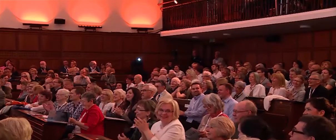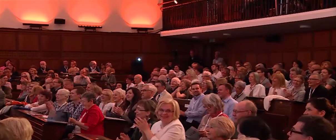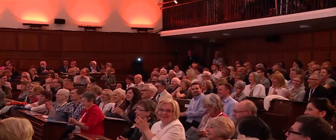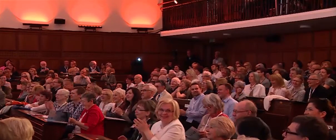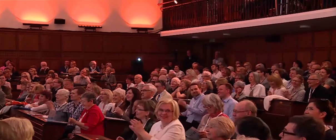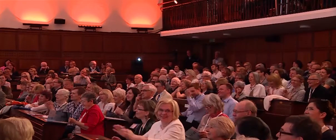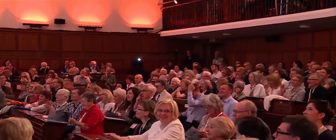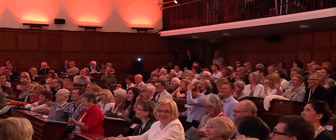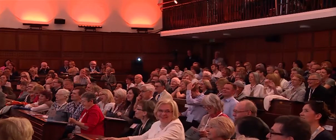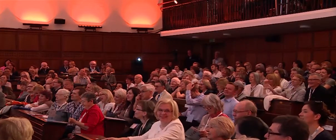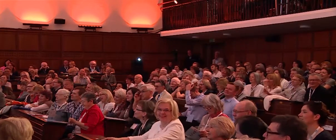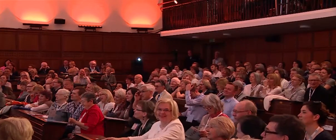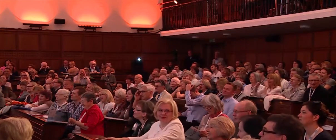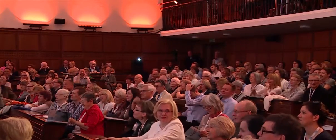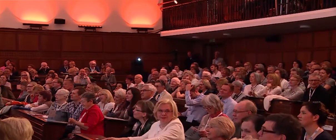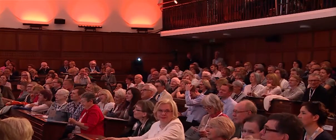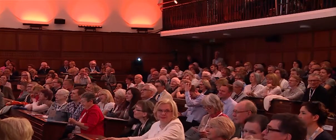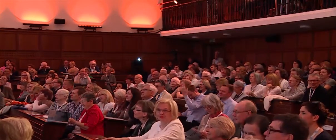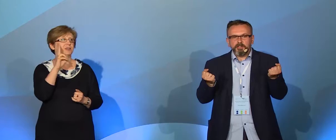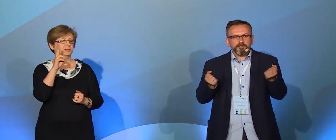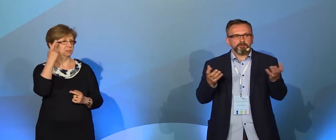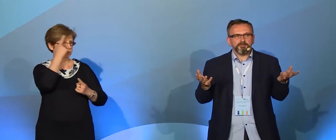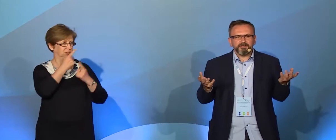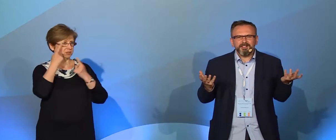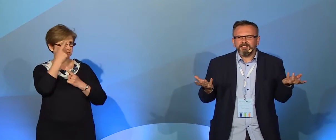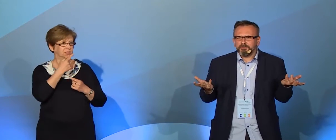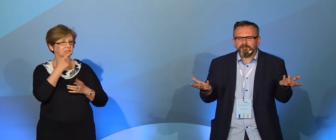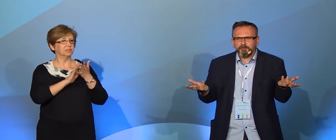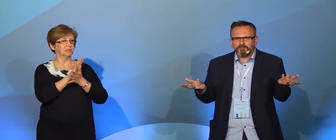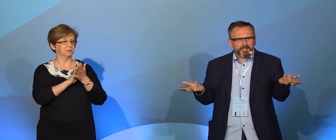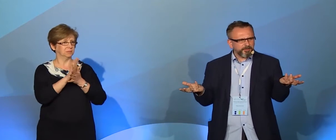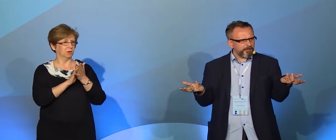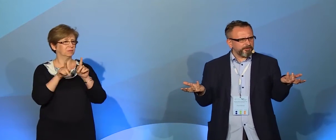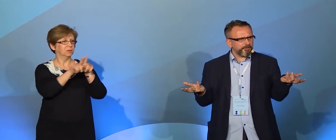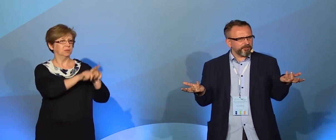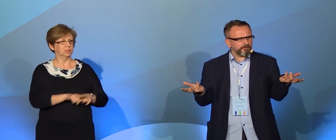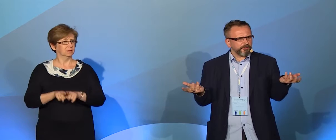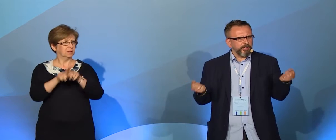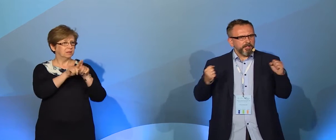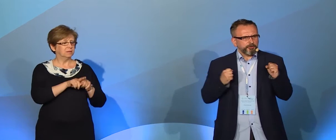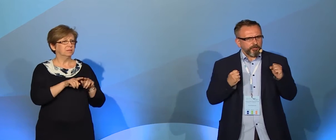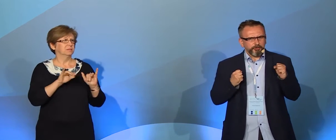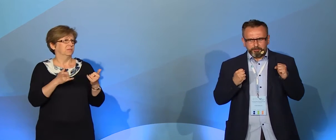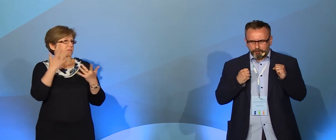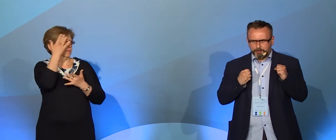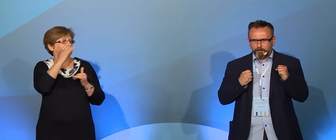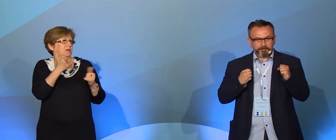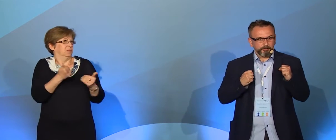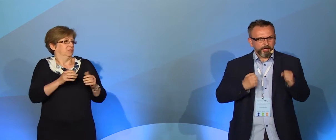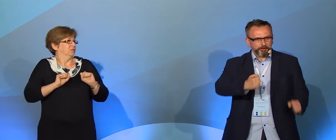Proszę Państwa, jeżeli ktoś myśli, że język migowy jest uniwersalny, niech sobie wyobrazić, jak by to miało funkcjonować. Przychodzi głuchy Polak do głuchego